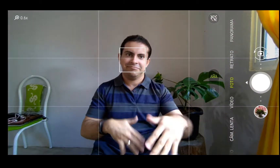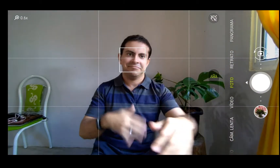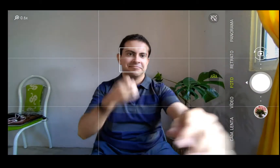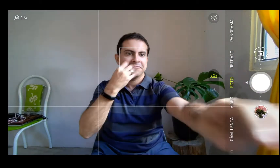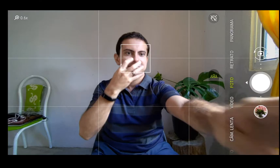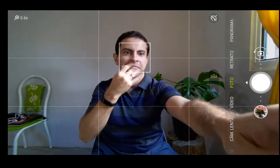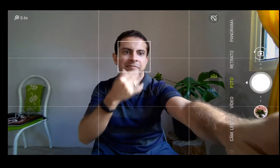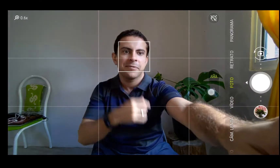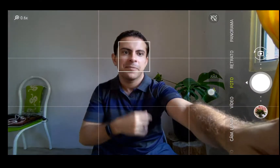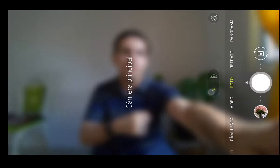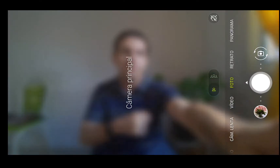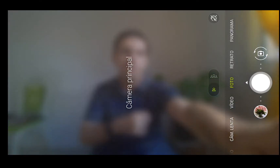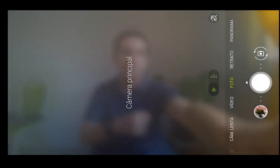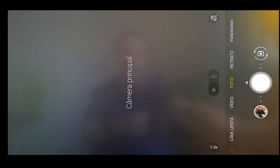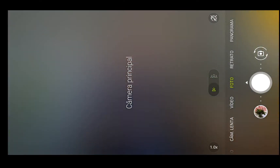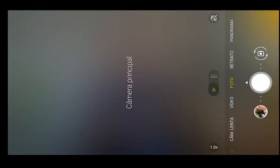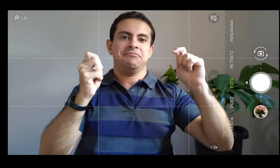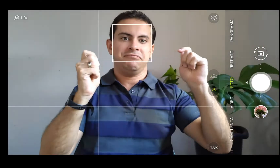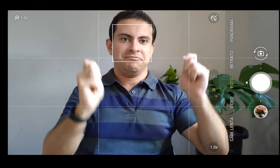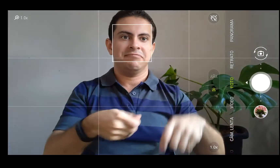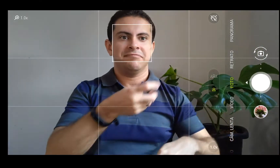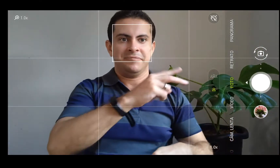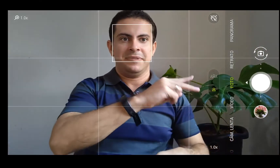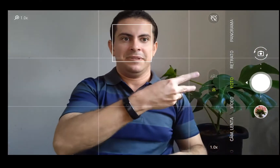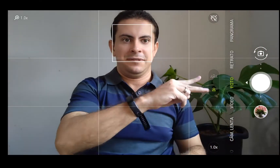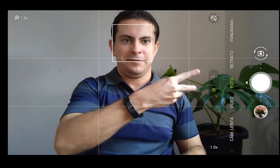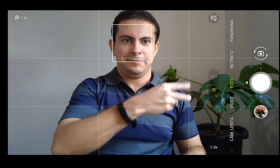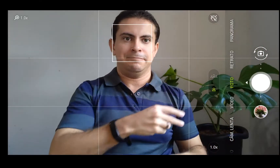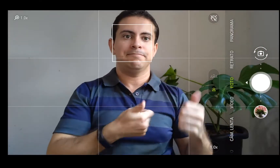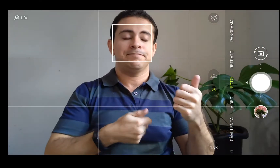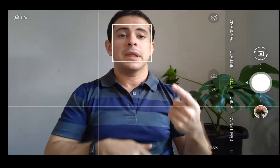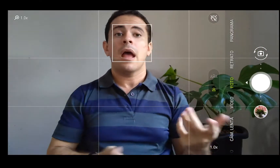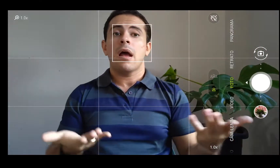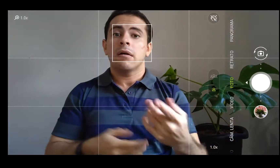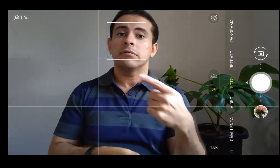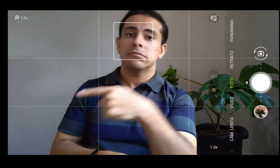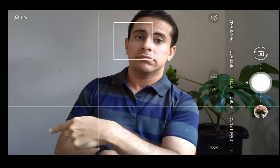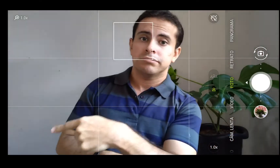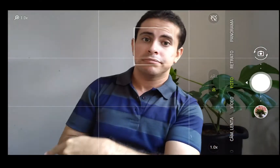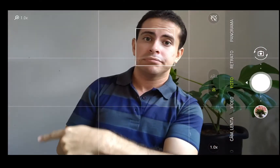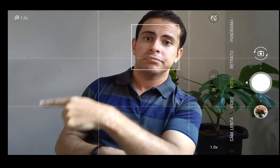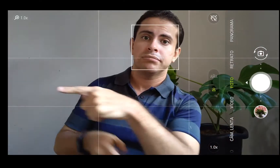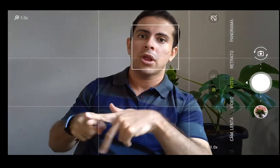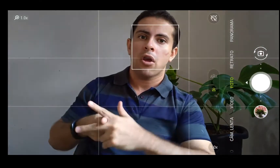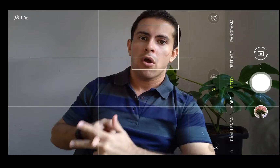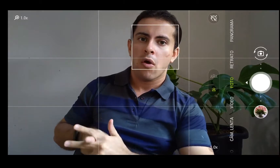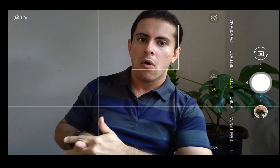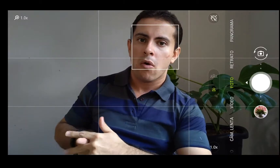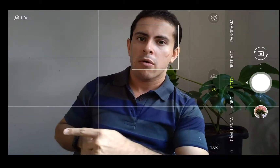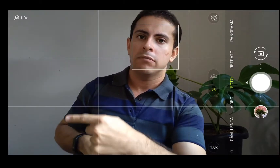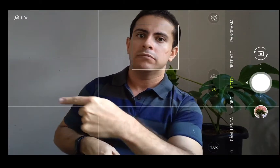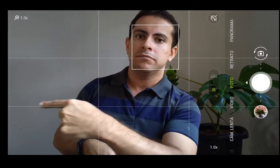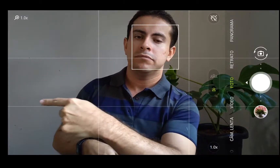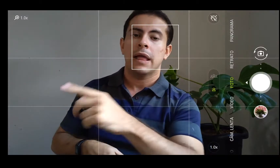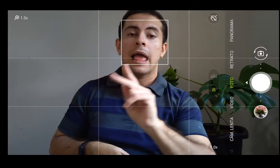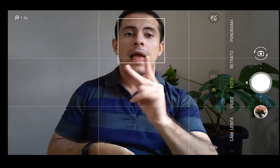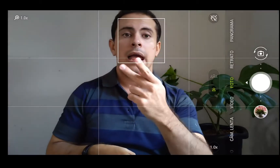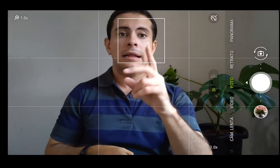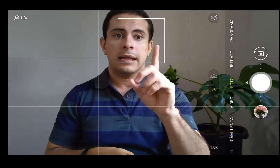Então, temos aí as duas opções de câmera. Então, voltando aqui, do outro lado a gente tem aqui configurações, HDR, tem